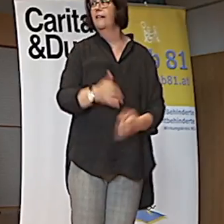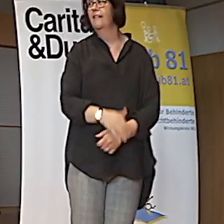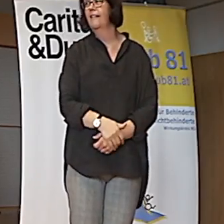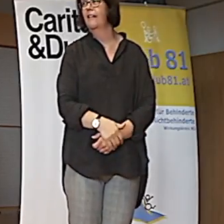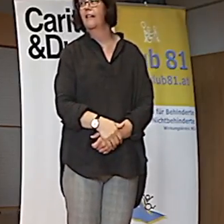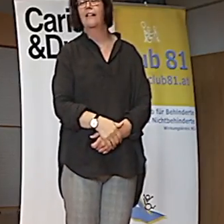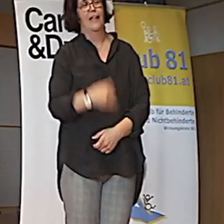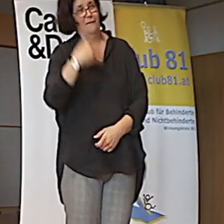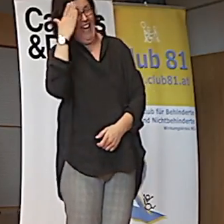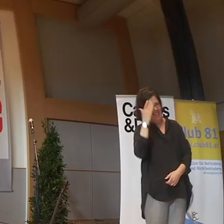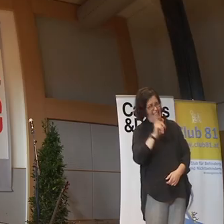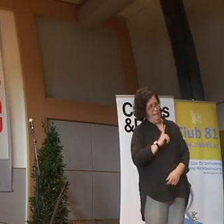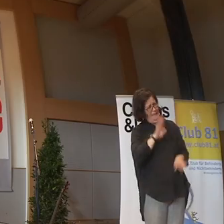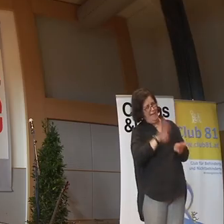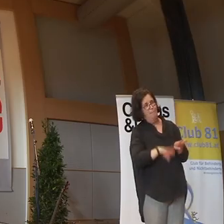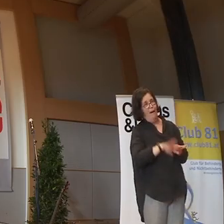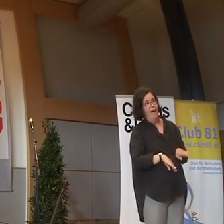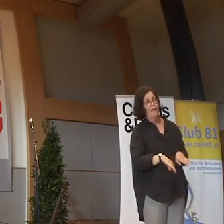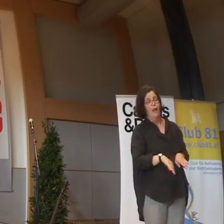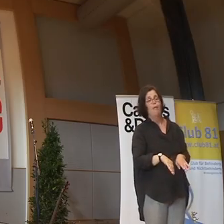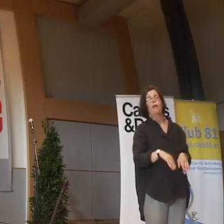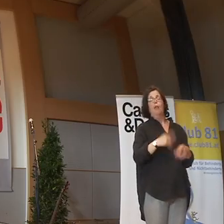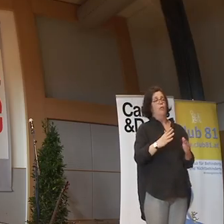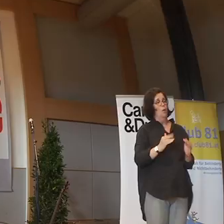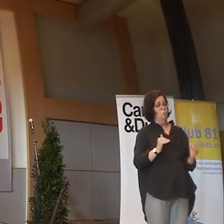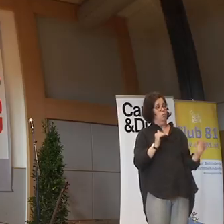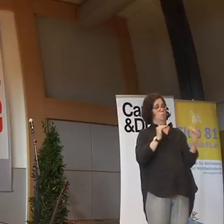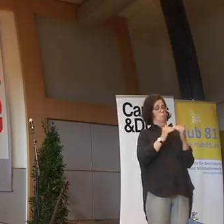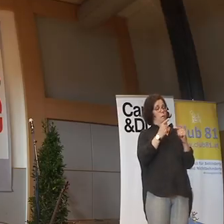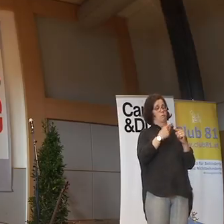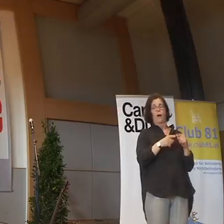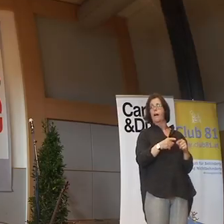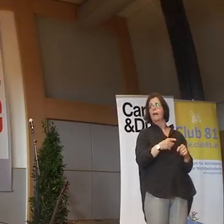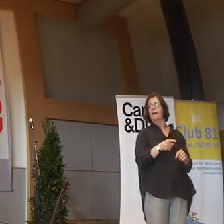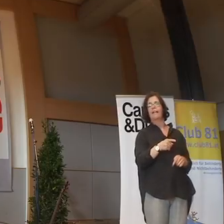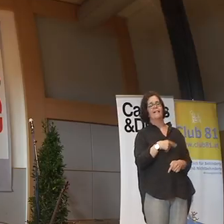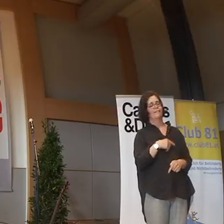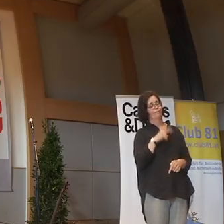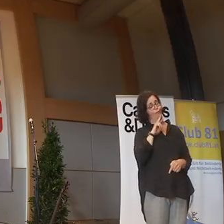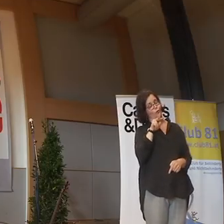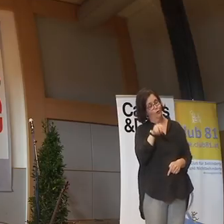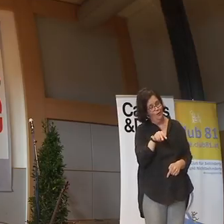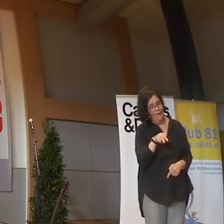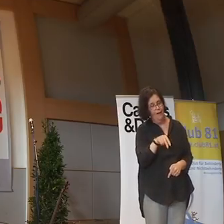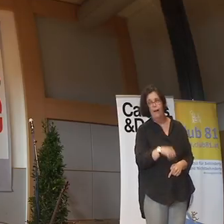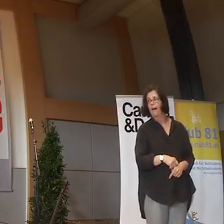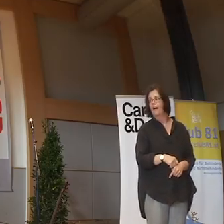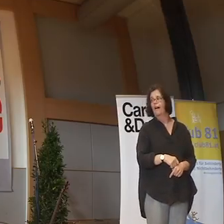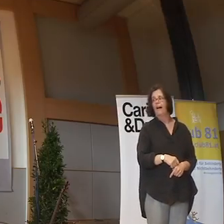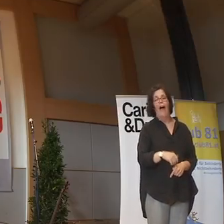Ich bin gemein, weiß. Wenn wir dann knapp auf gleicher Höhe sind, fahre ich dann zum Kind runter und sage,